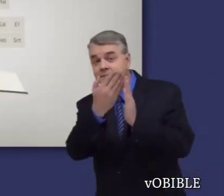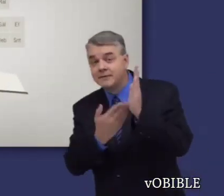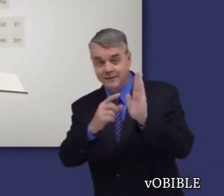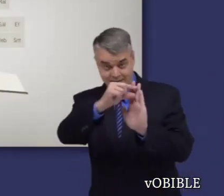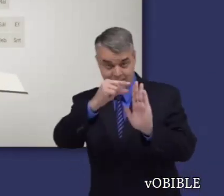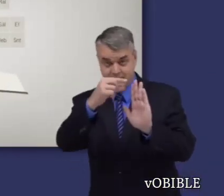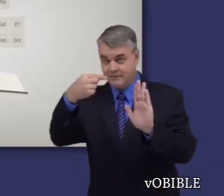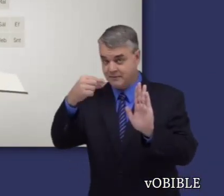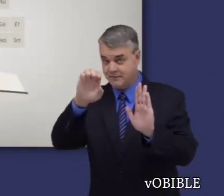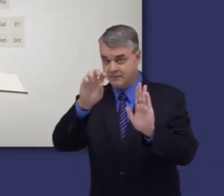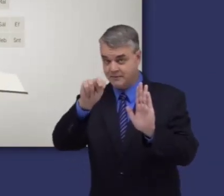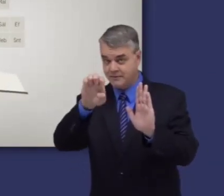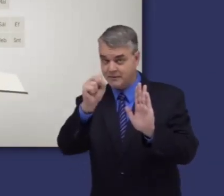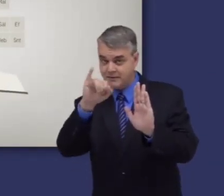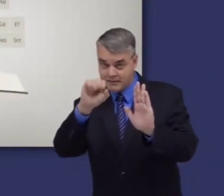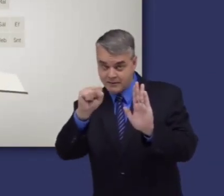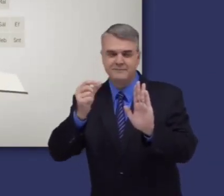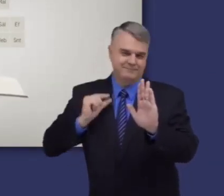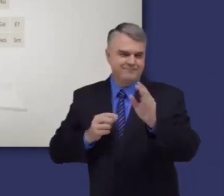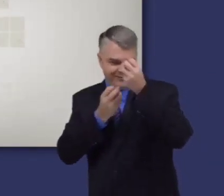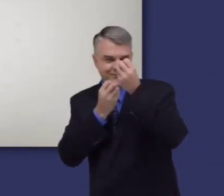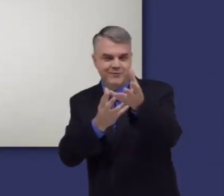Información sobre el Libro de Génesis